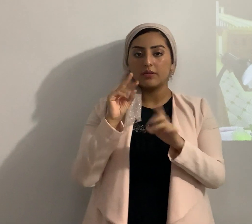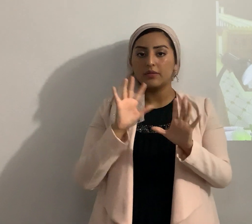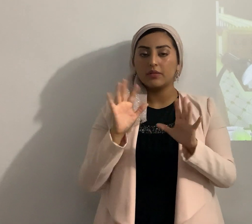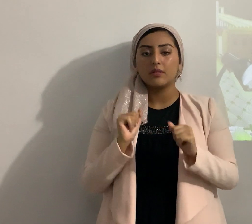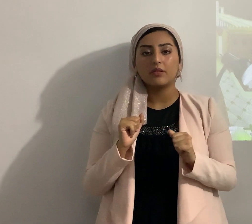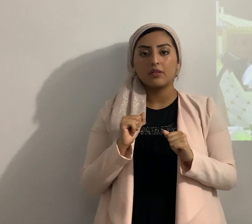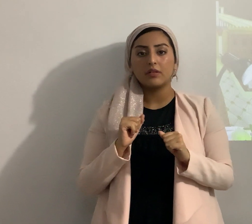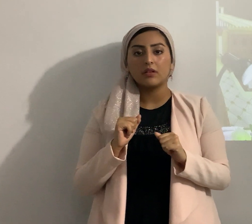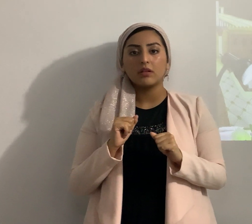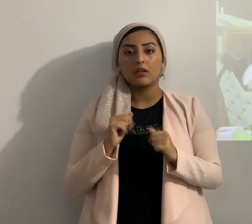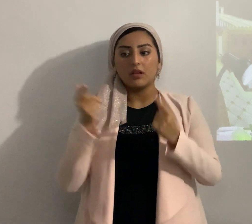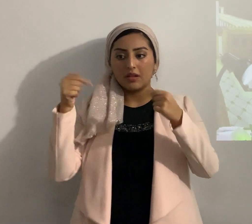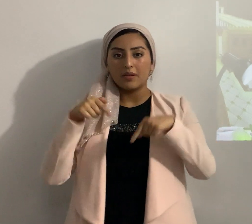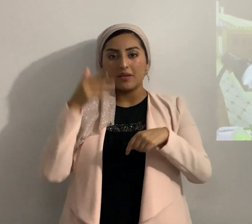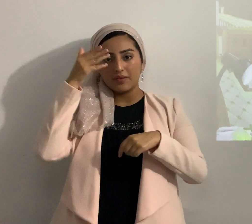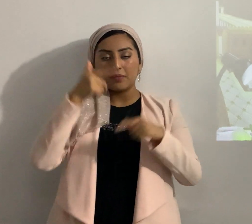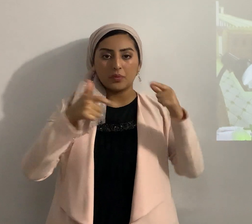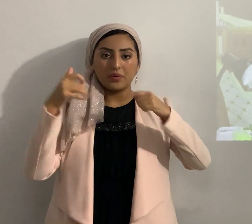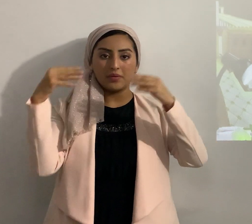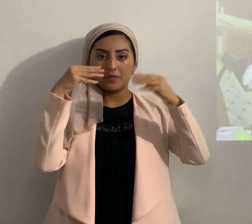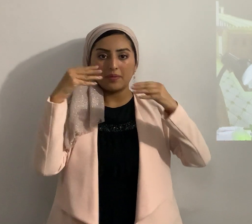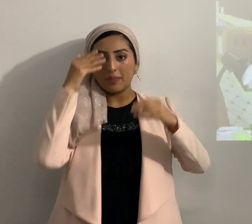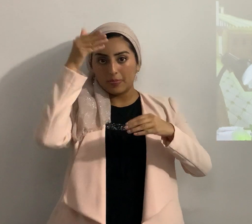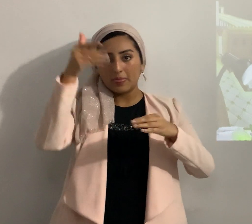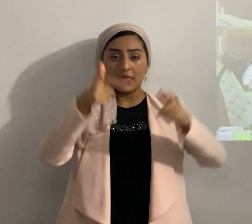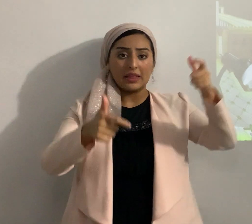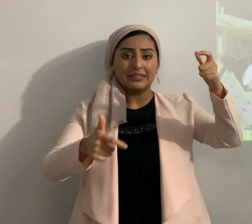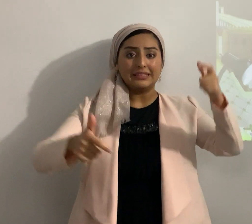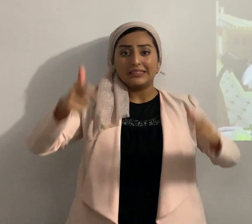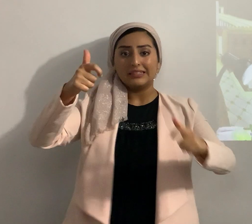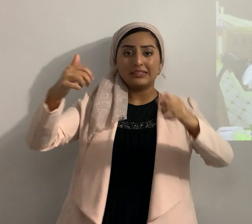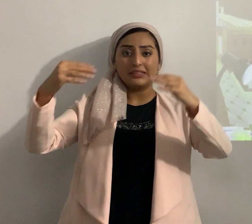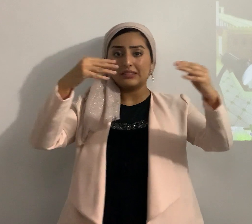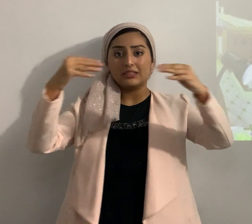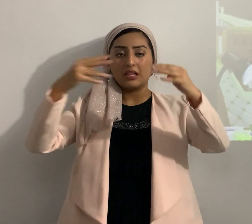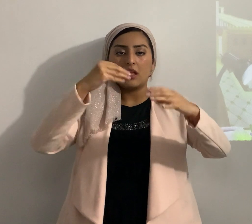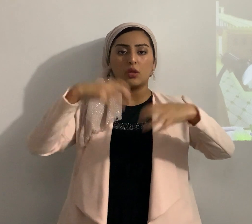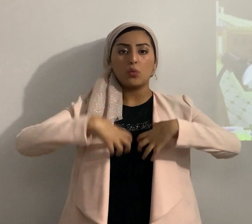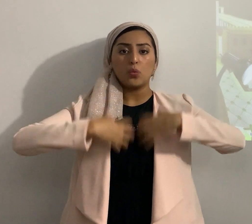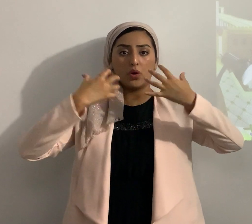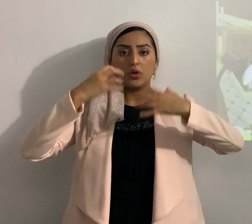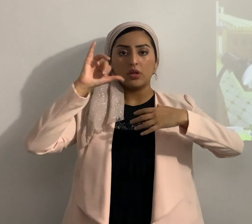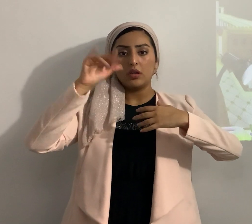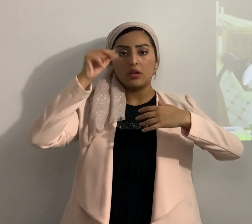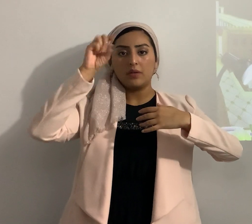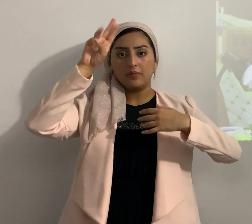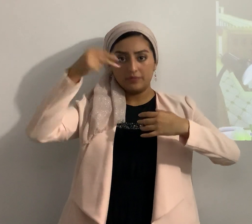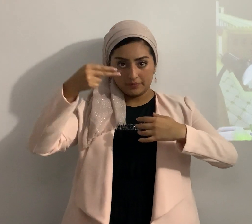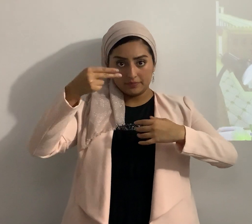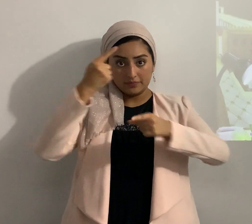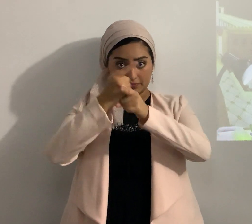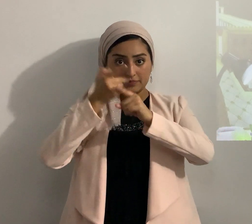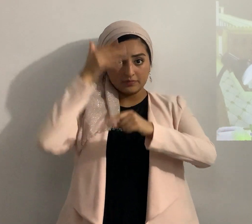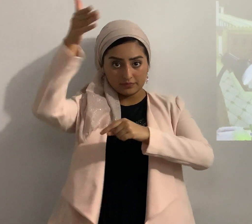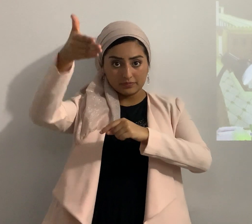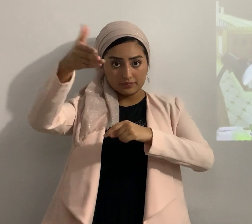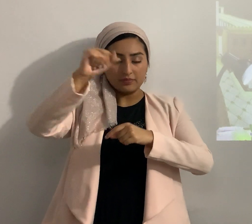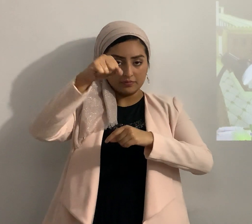viene la tribulación la gran tribulación y la ira de Yahweh y recuerden